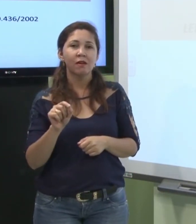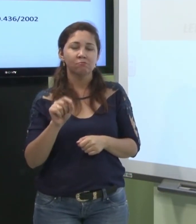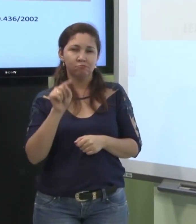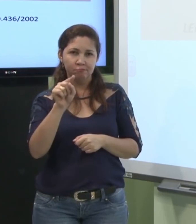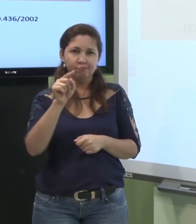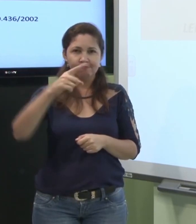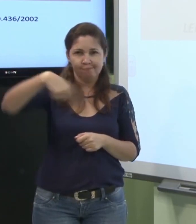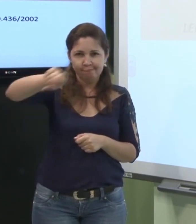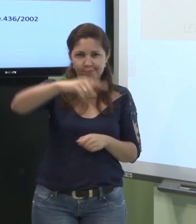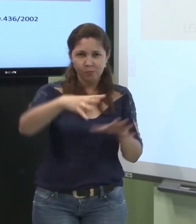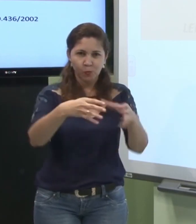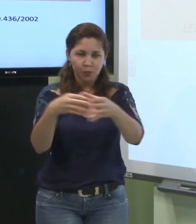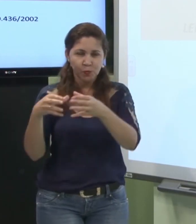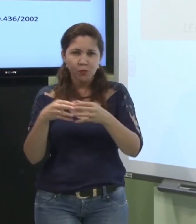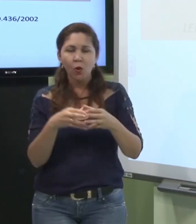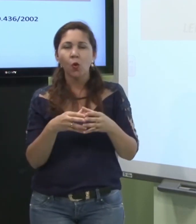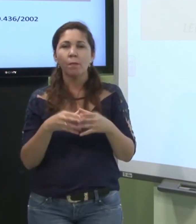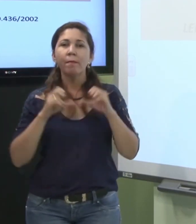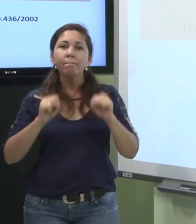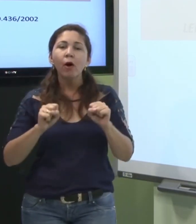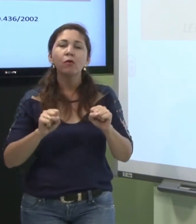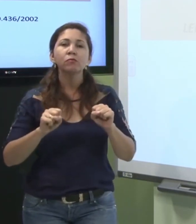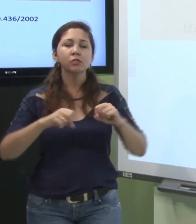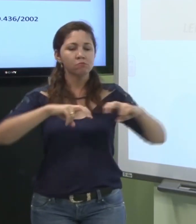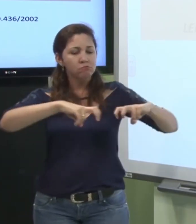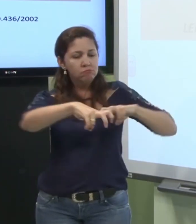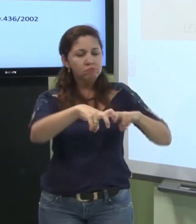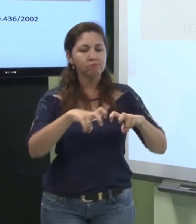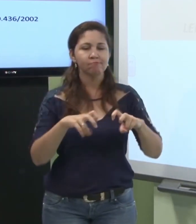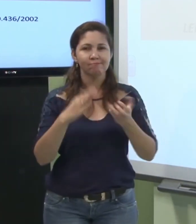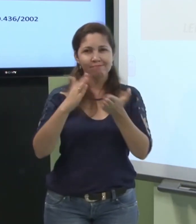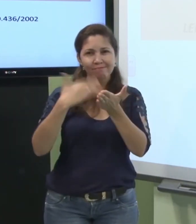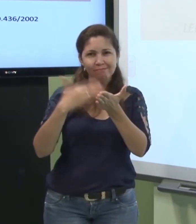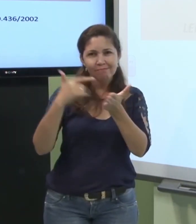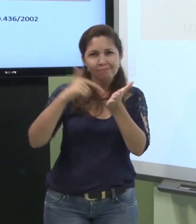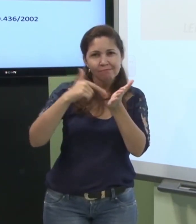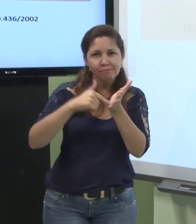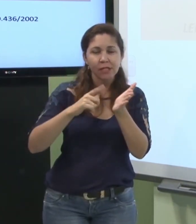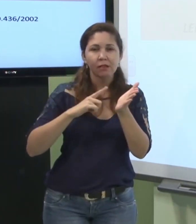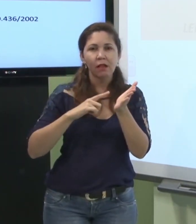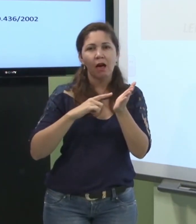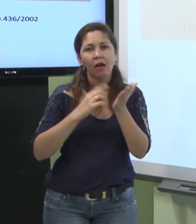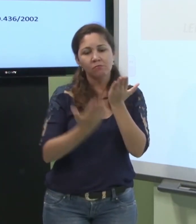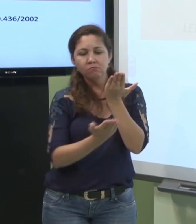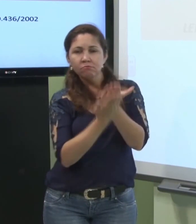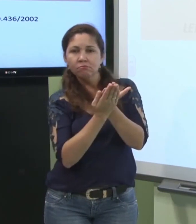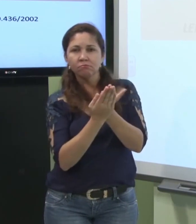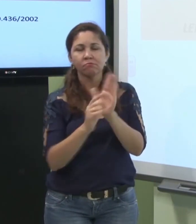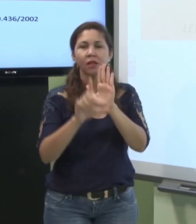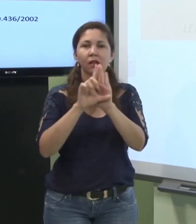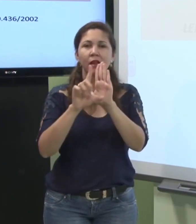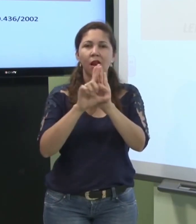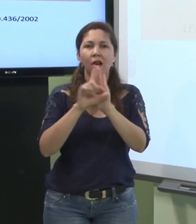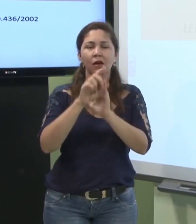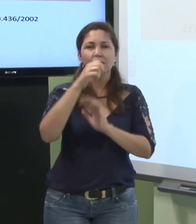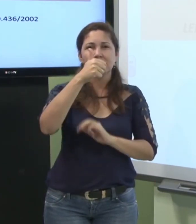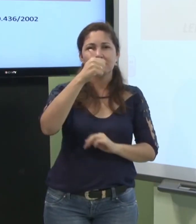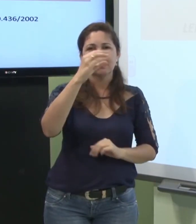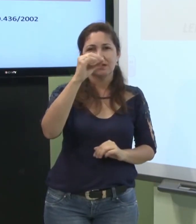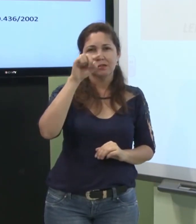vocês podem formar grupo e na apostila no verso aí de vocês